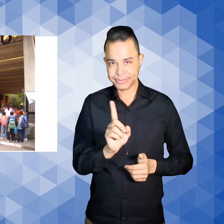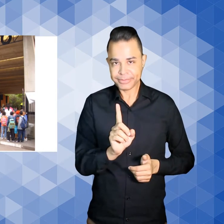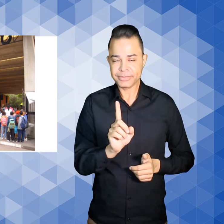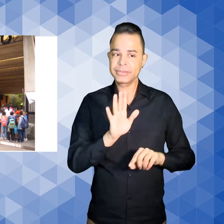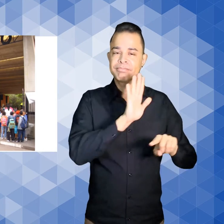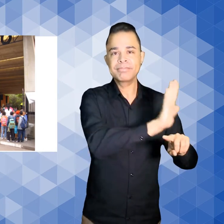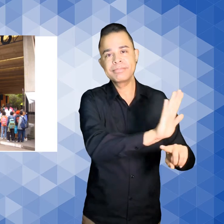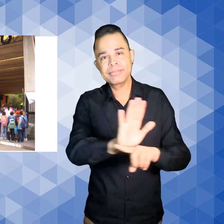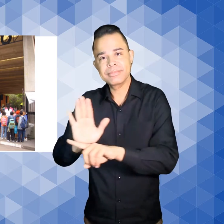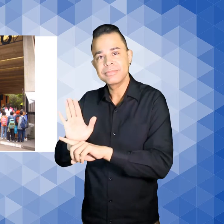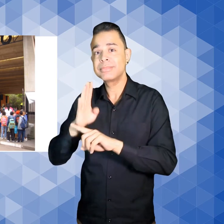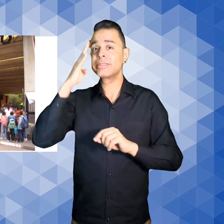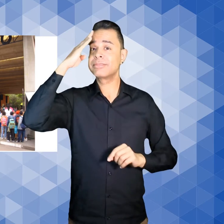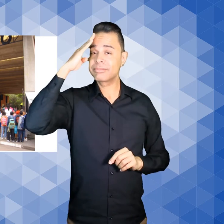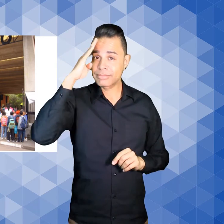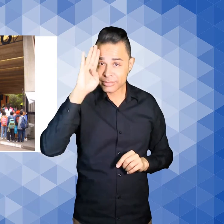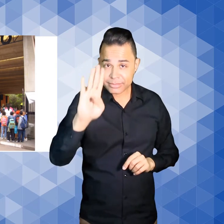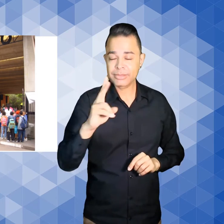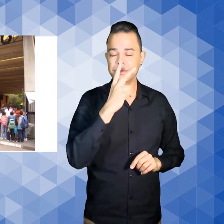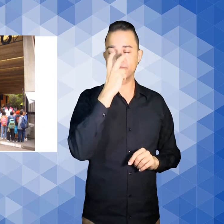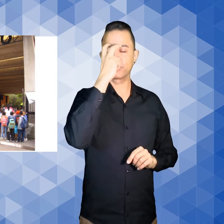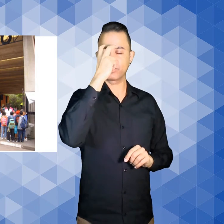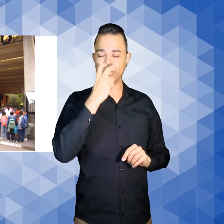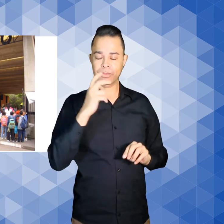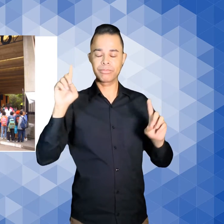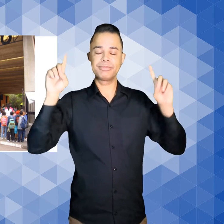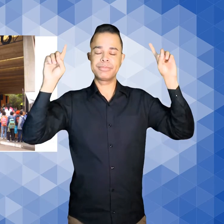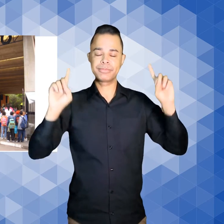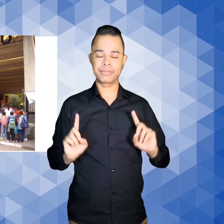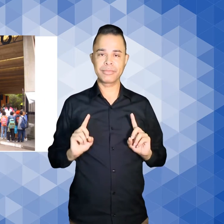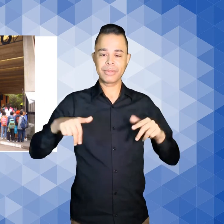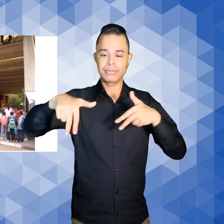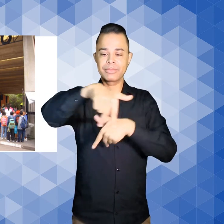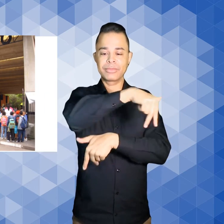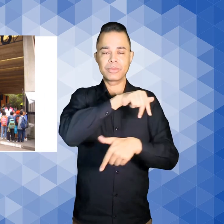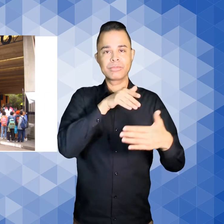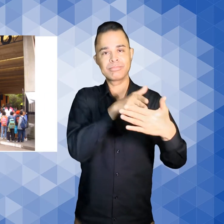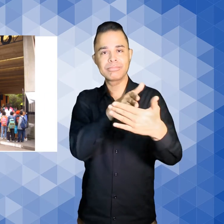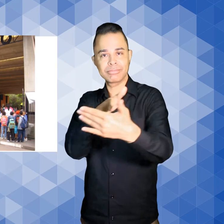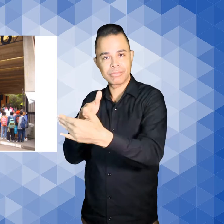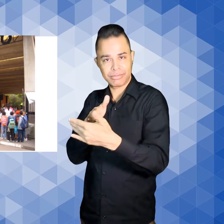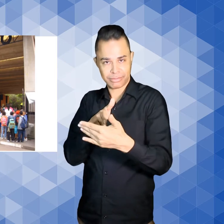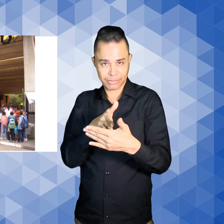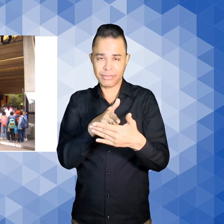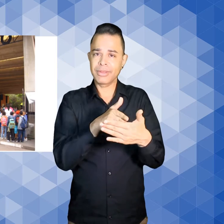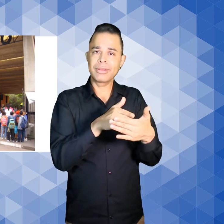principalmente, pessoas com deficiência visual e dificuldade de locomoção Que não conseguem ver alguns